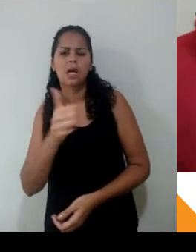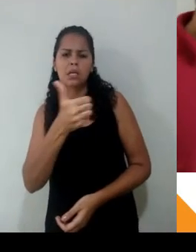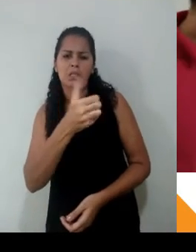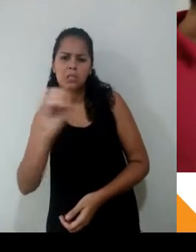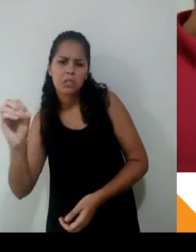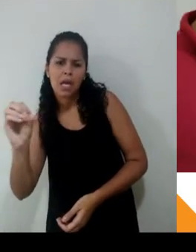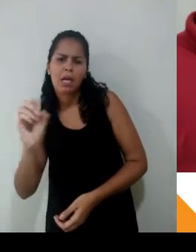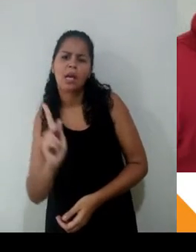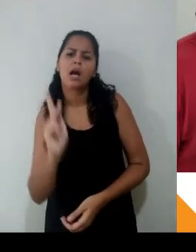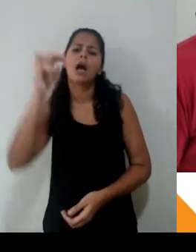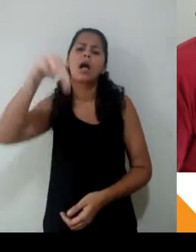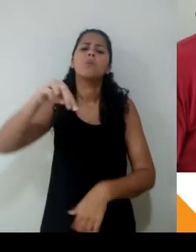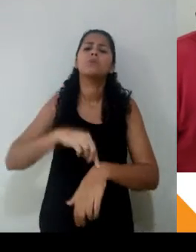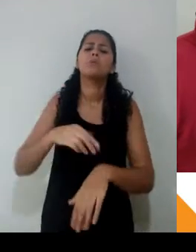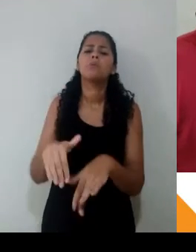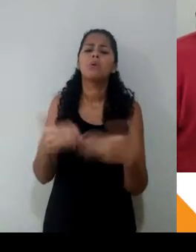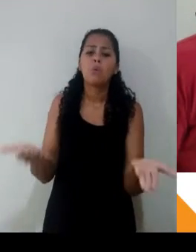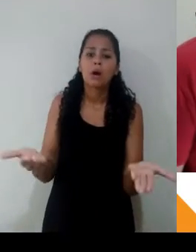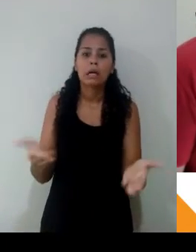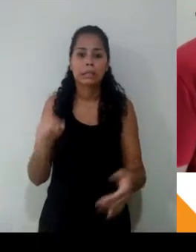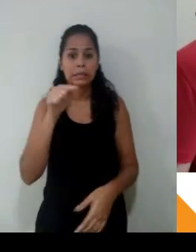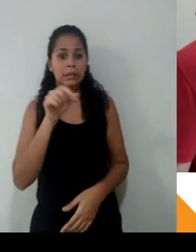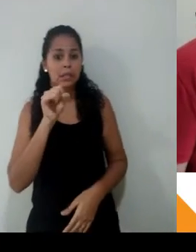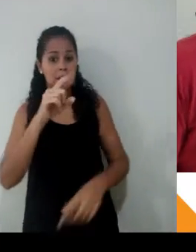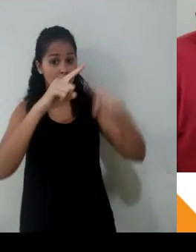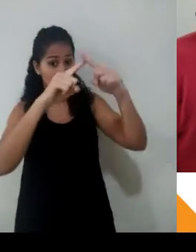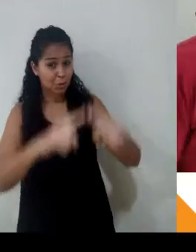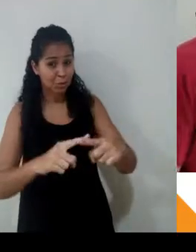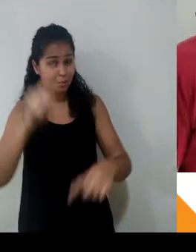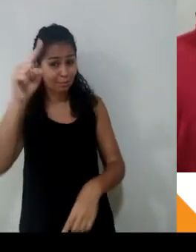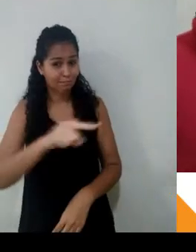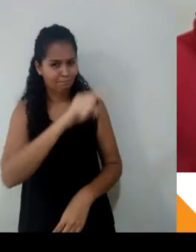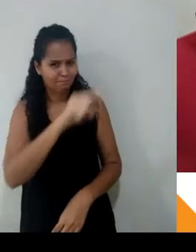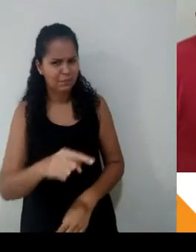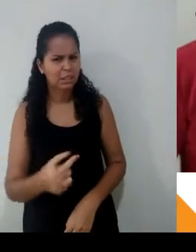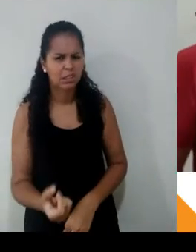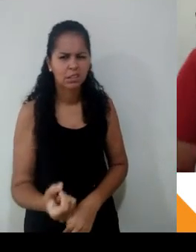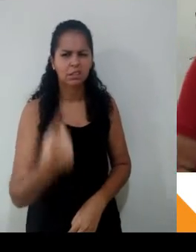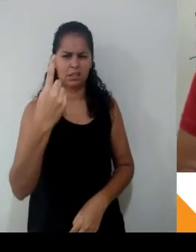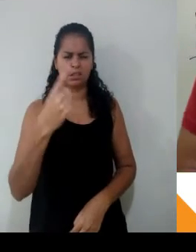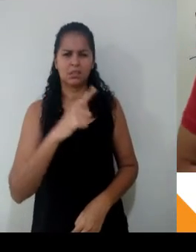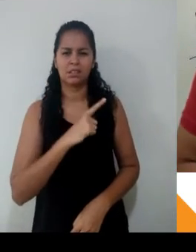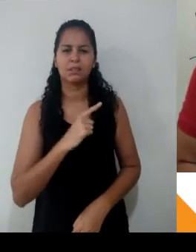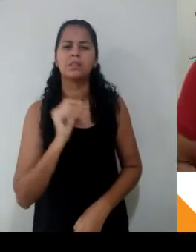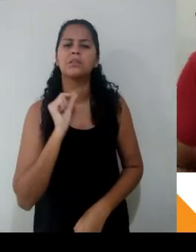Tu vai achar aqui, por exemplo, que 500 é igual a 80x, você vai dividir isso, vai dar uma parada